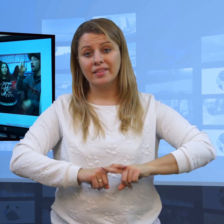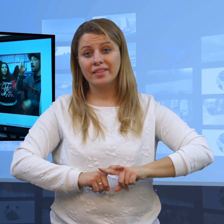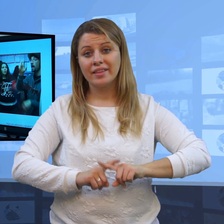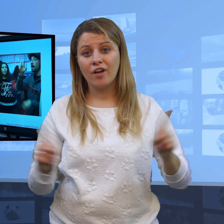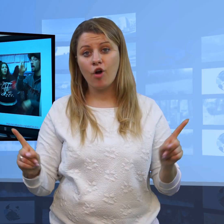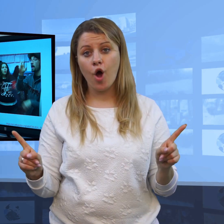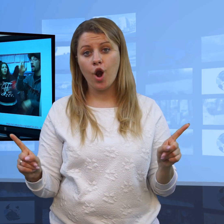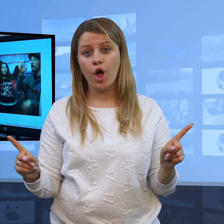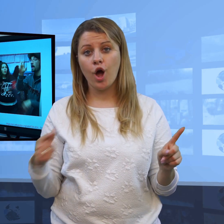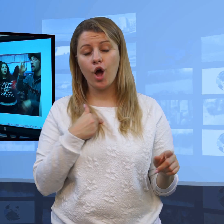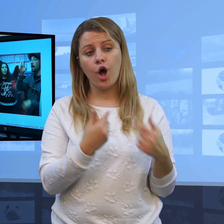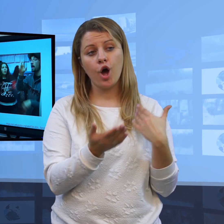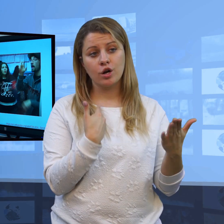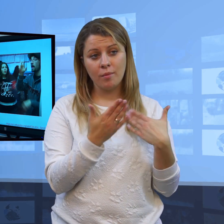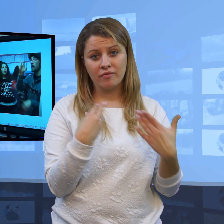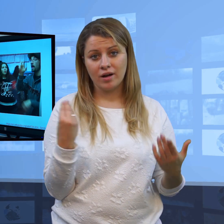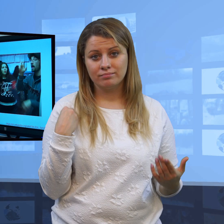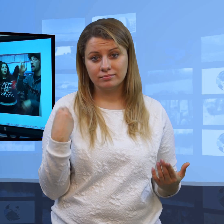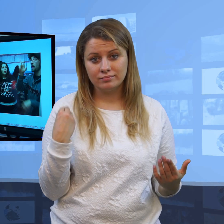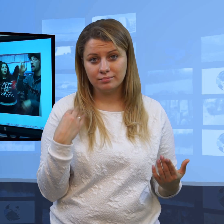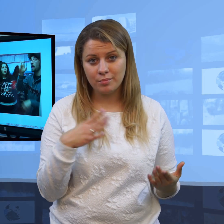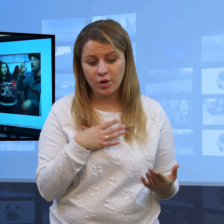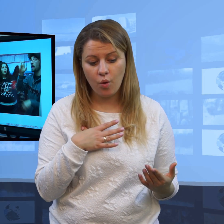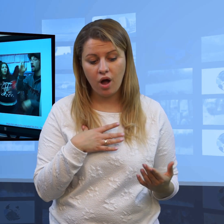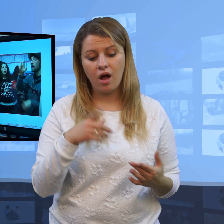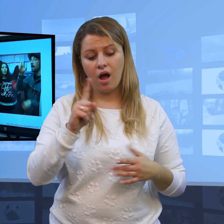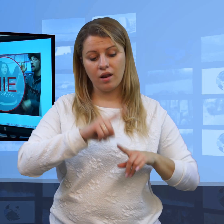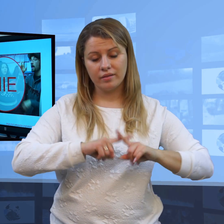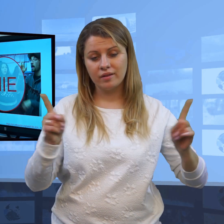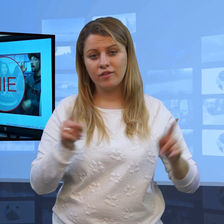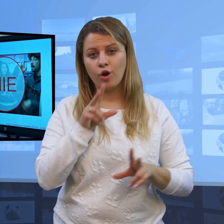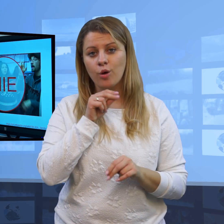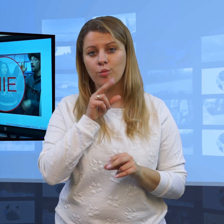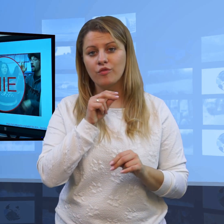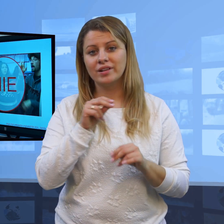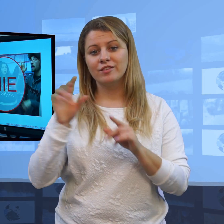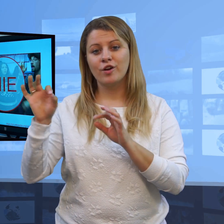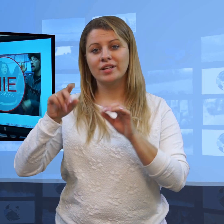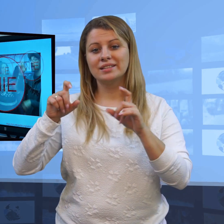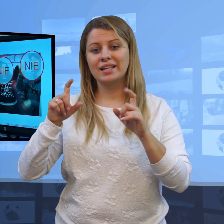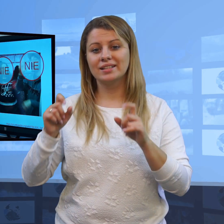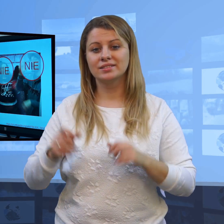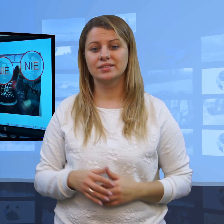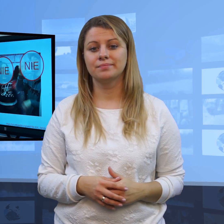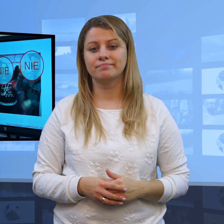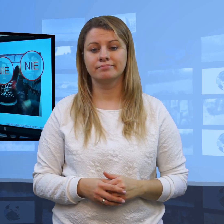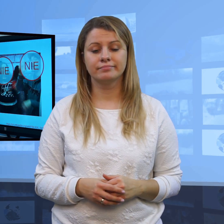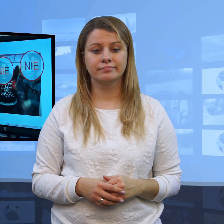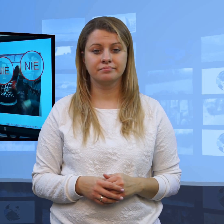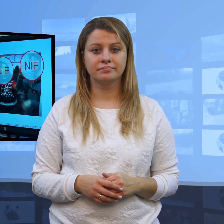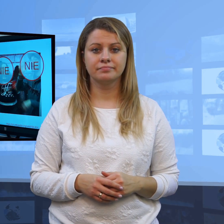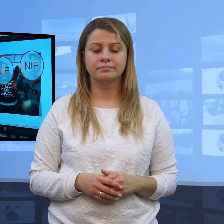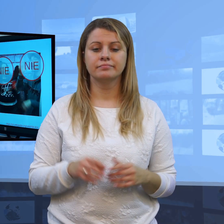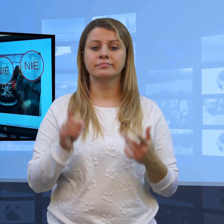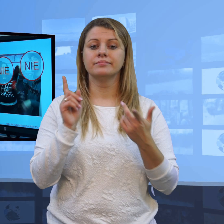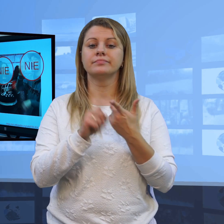że ktoś Ci coś powiedział, jeżeli ta osoba się nie zgodziła. Nie wolno tego robić. Nie wolno też